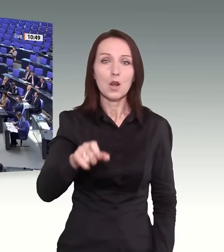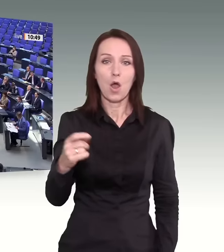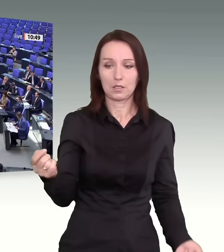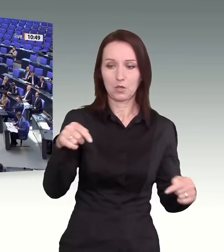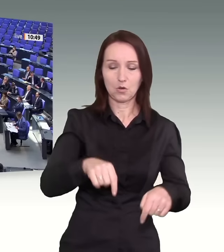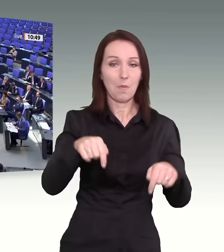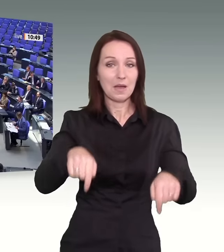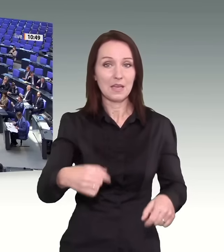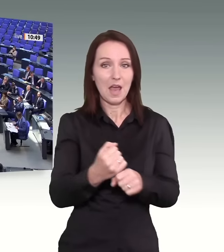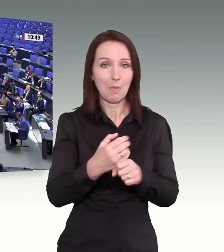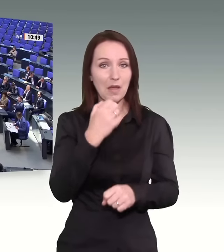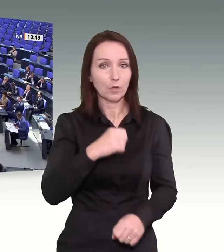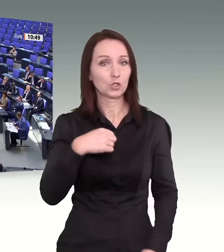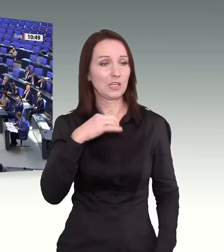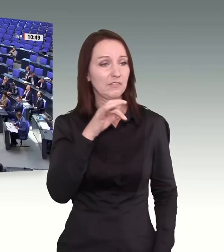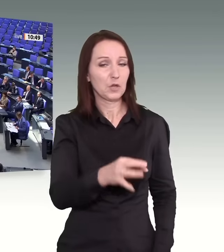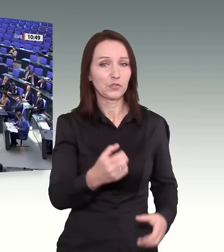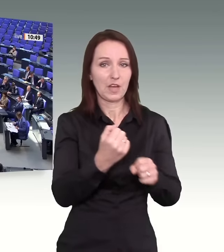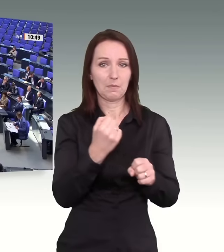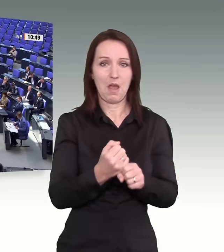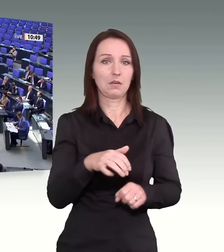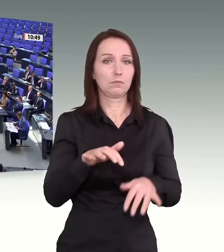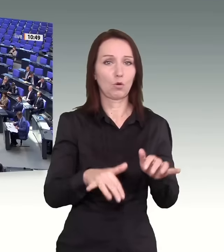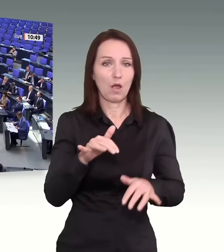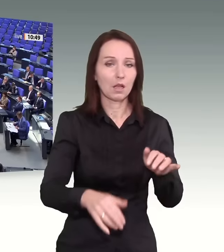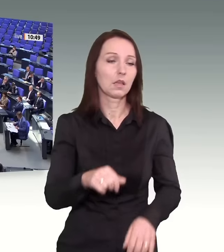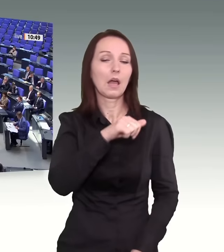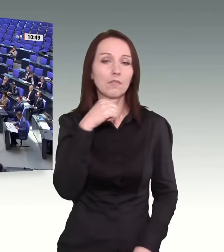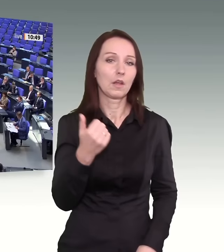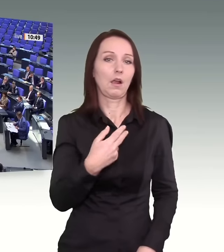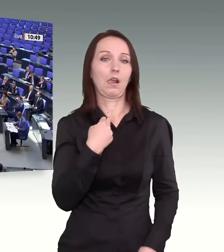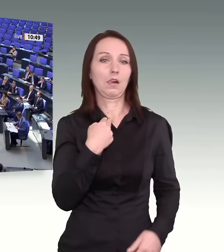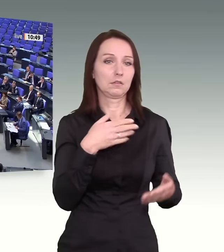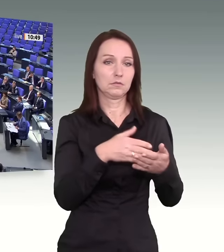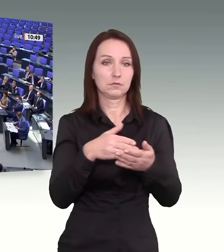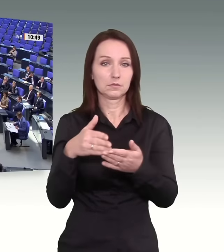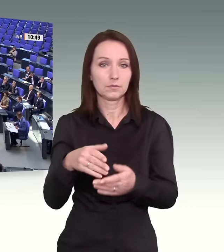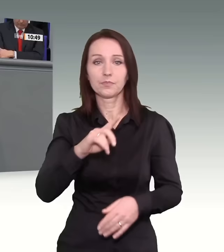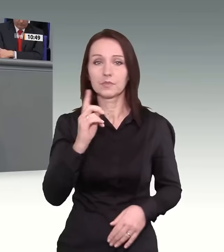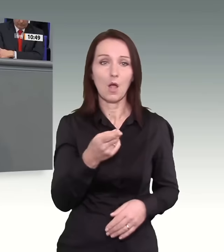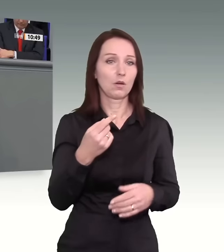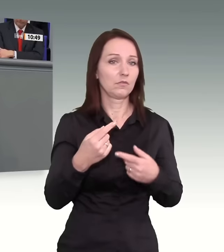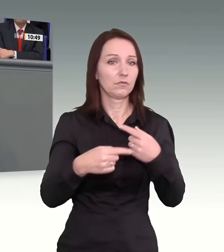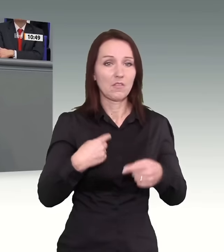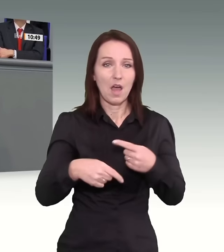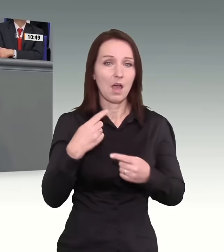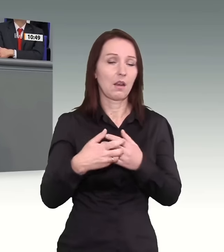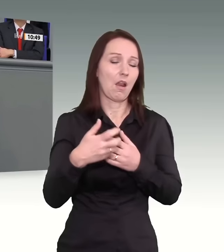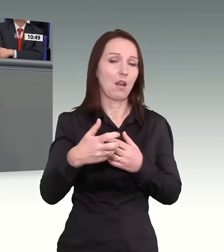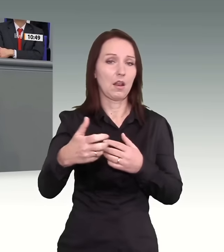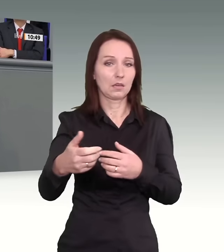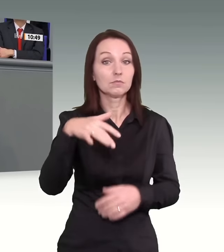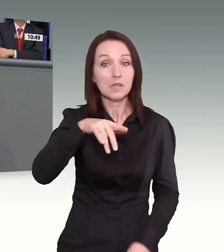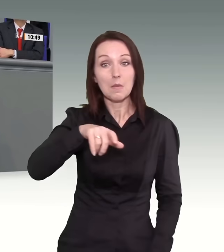dass wir es denen ganz schön schwer machen. Mit Bürokratie, mit vielen Hürden, mit langen Verfahren, da sind Menschen, die wollen sich in